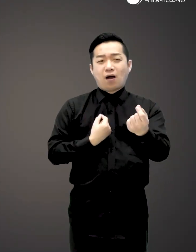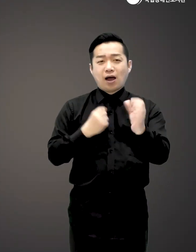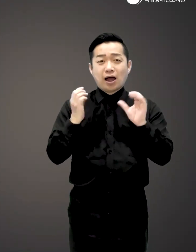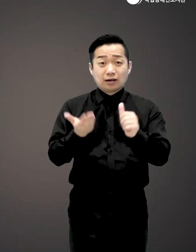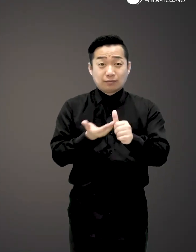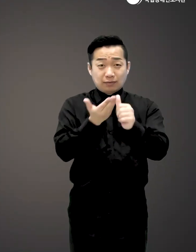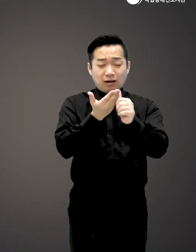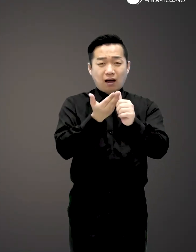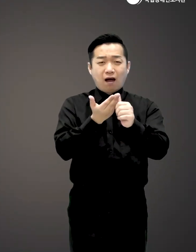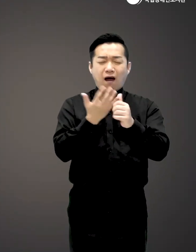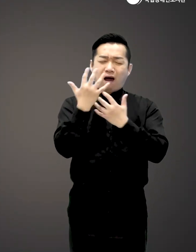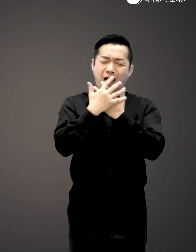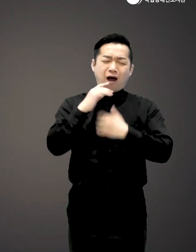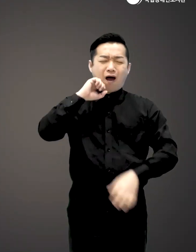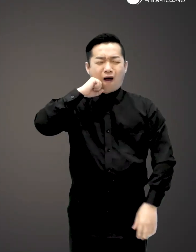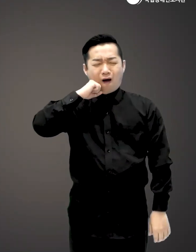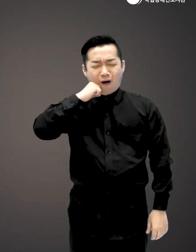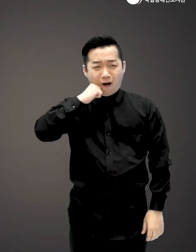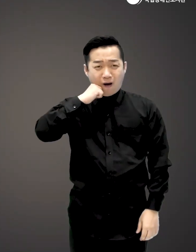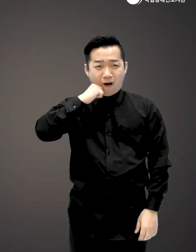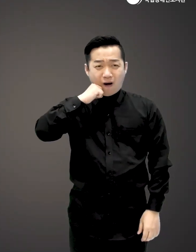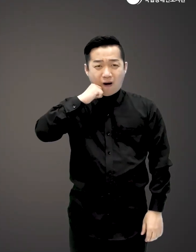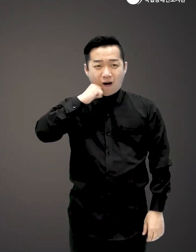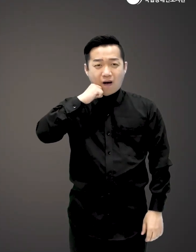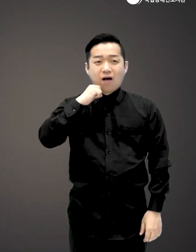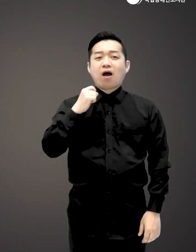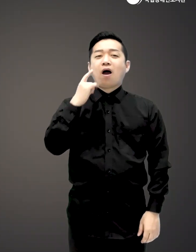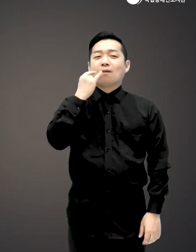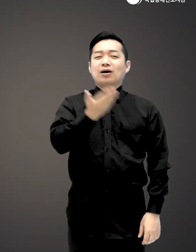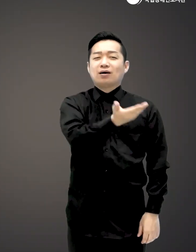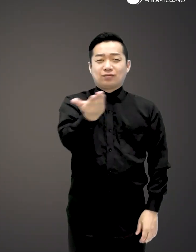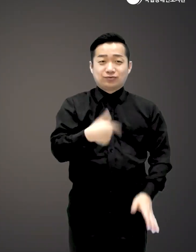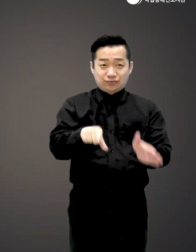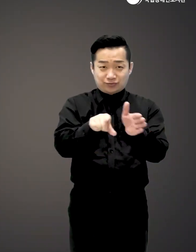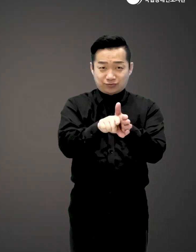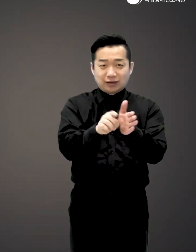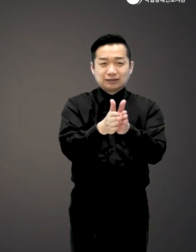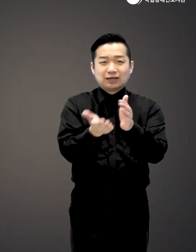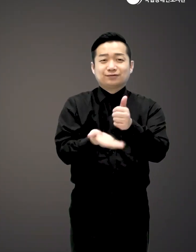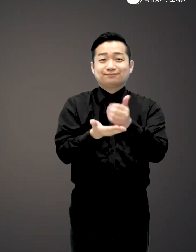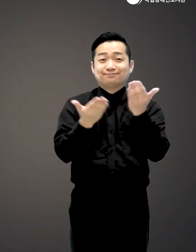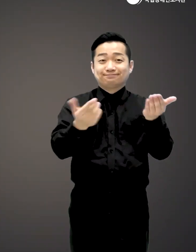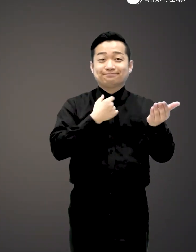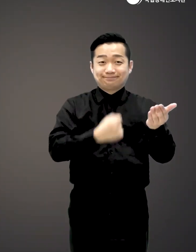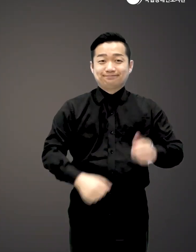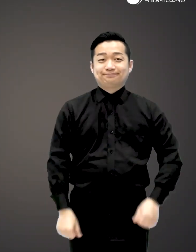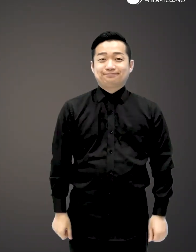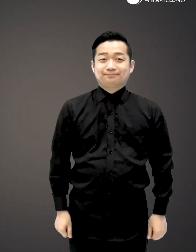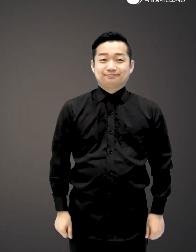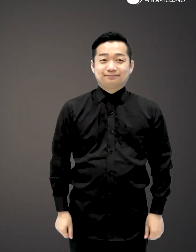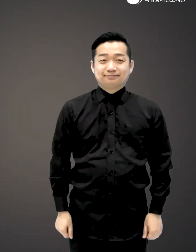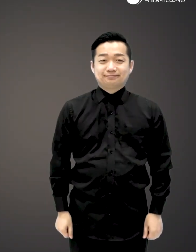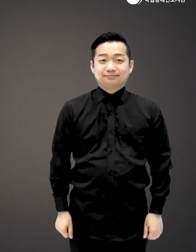답이 보이지 않아 헤매고 있을 엄마들 위해 이 책을 꼭 추천하고 싶습니다